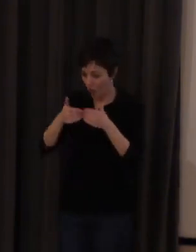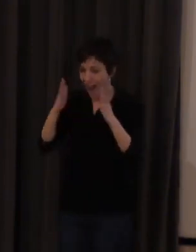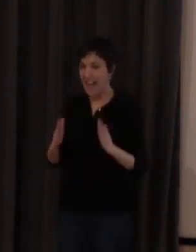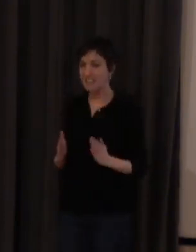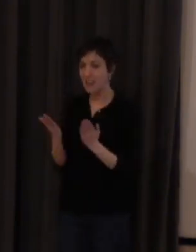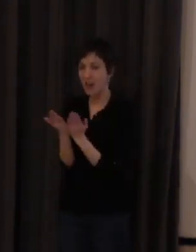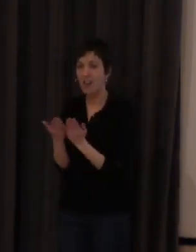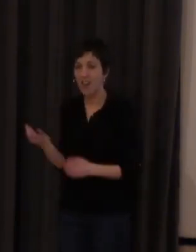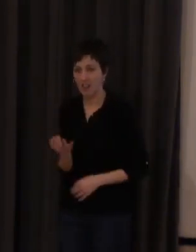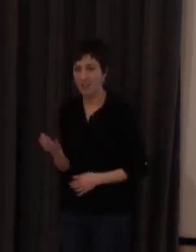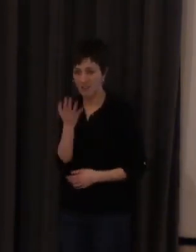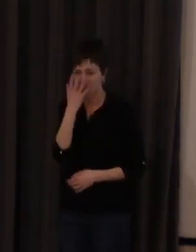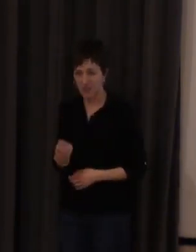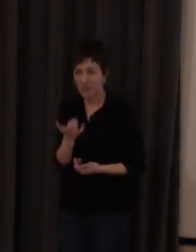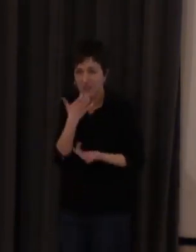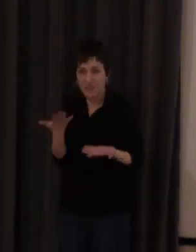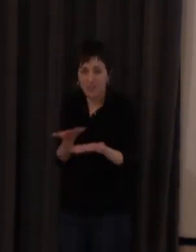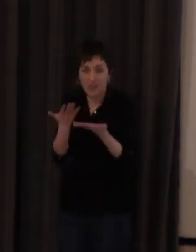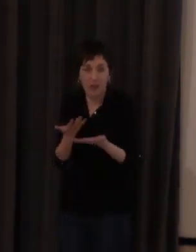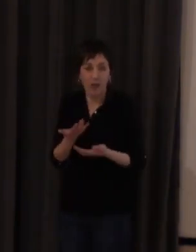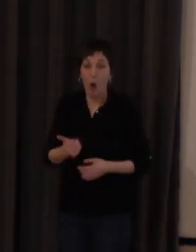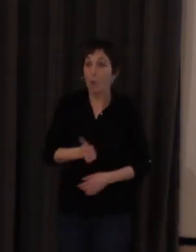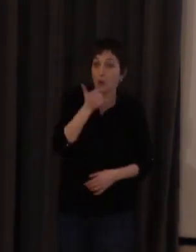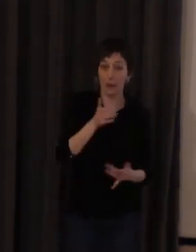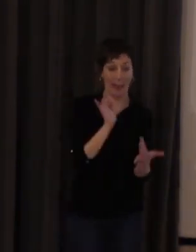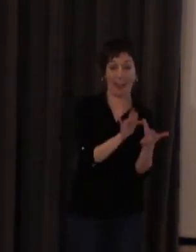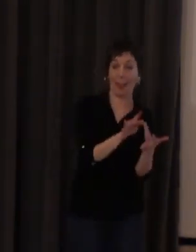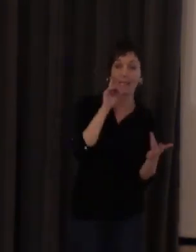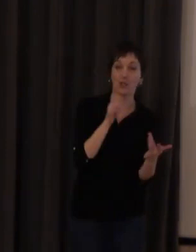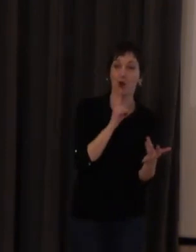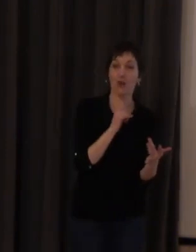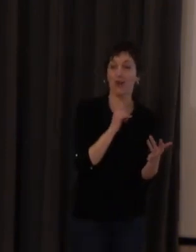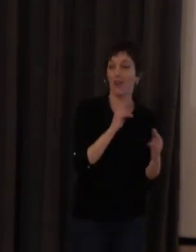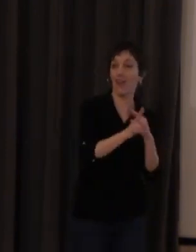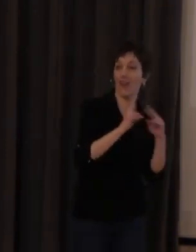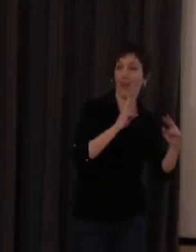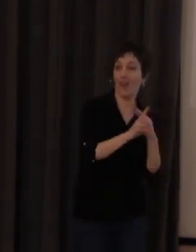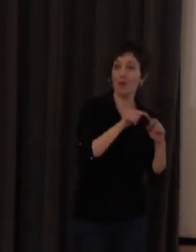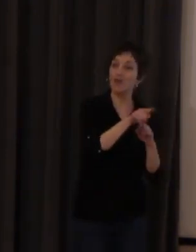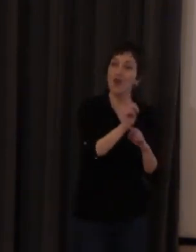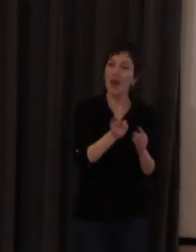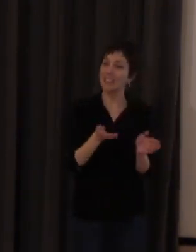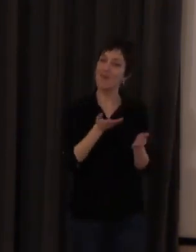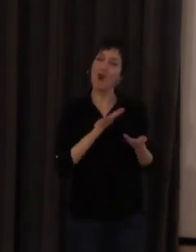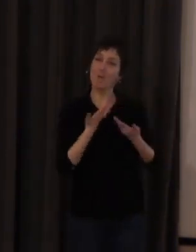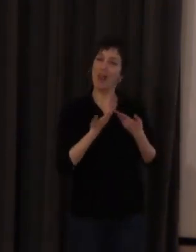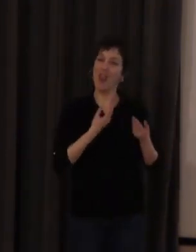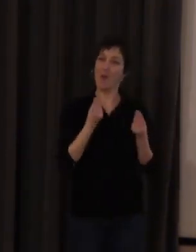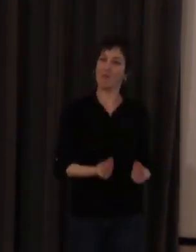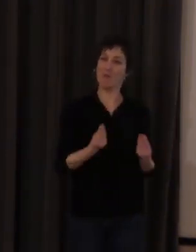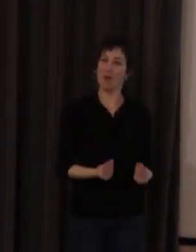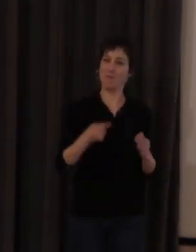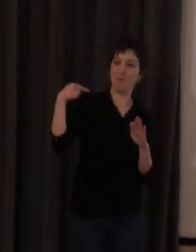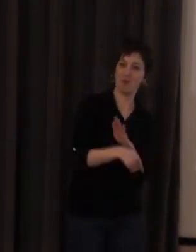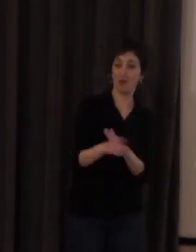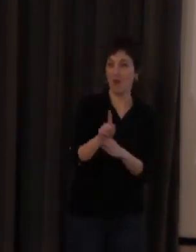pues quien tiene oportunidad y conoce algún sordo pues charla un poco y ya está pero eso no es formarse tampoco eso es bueno no perder